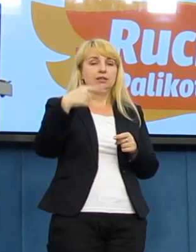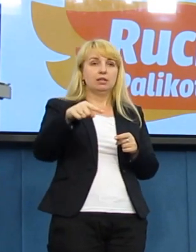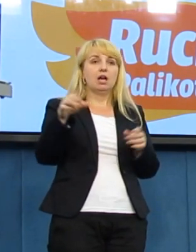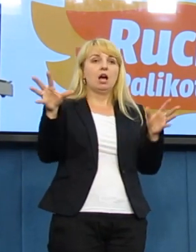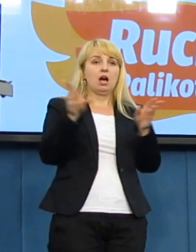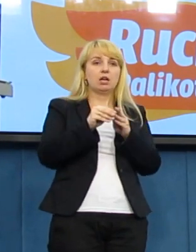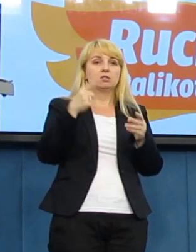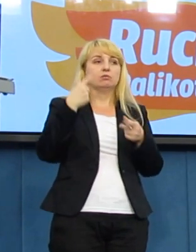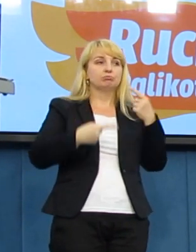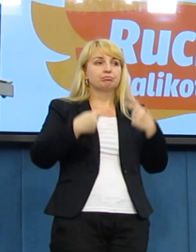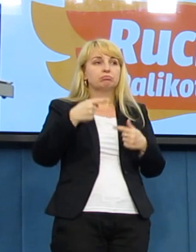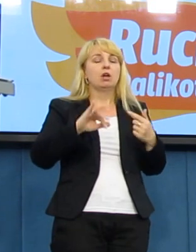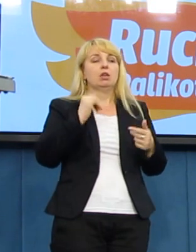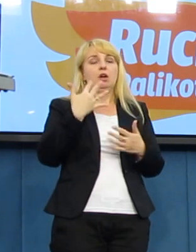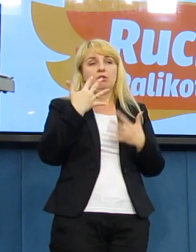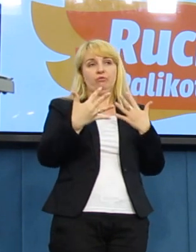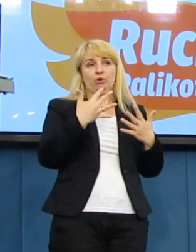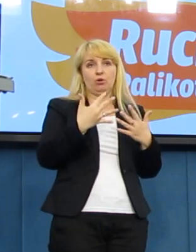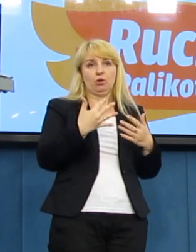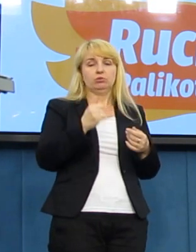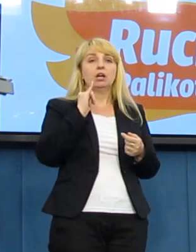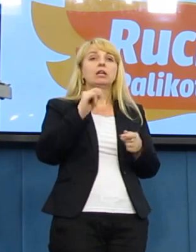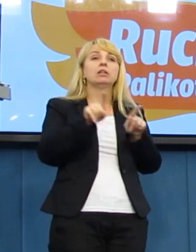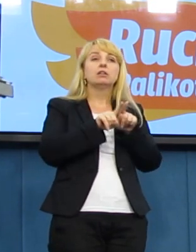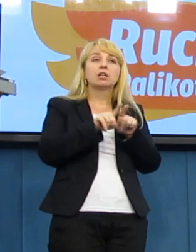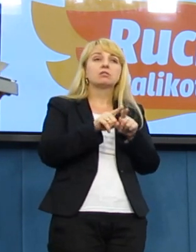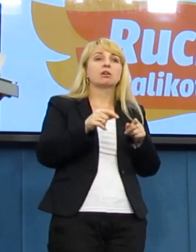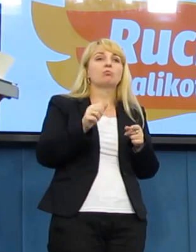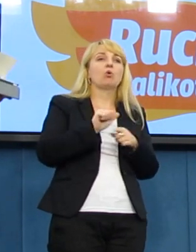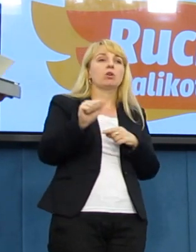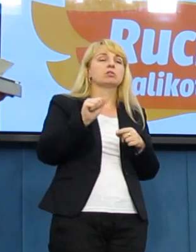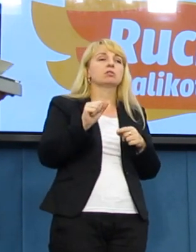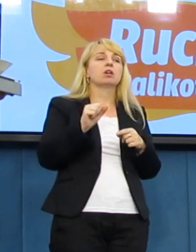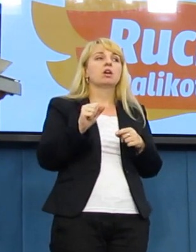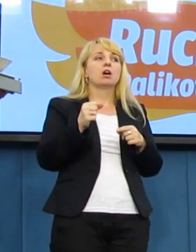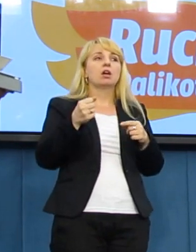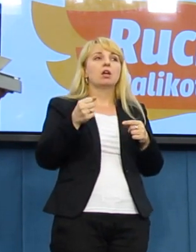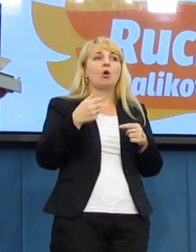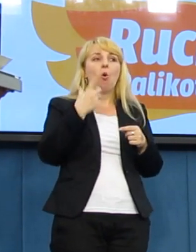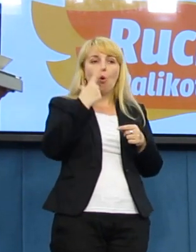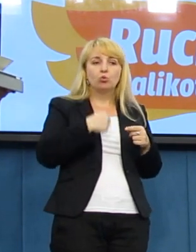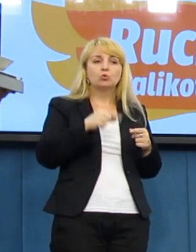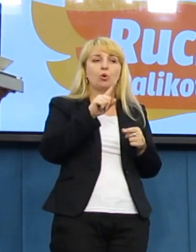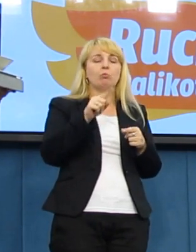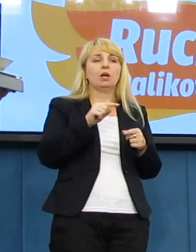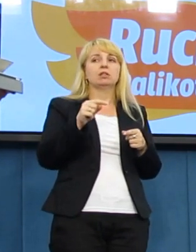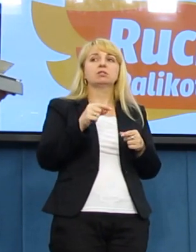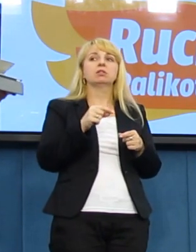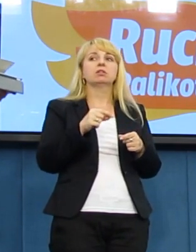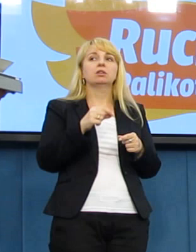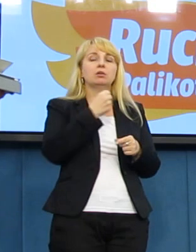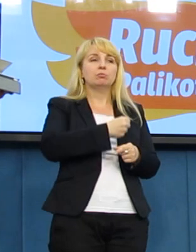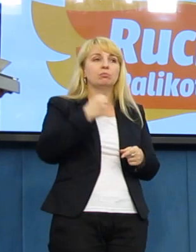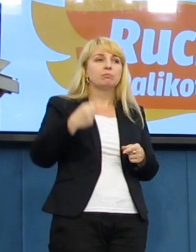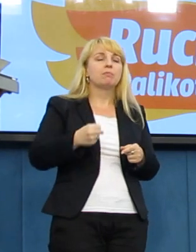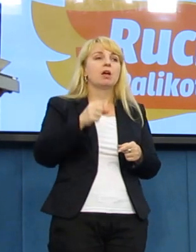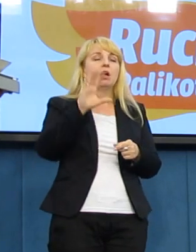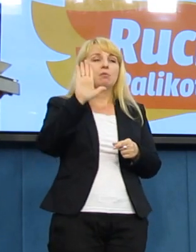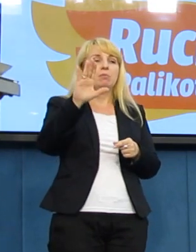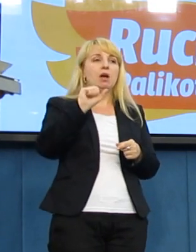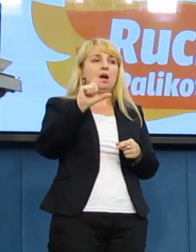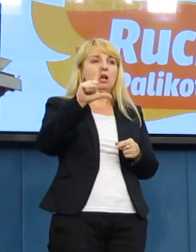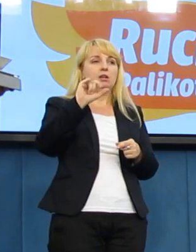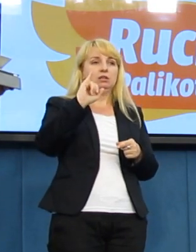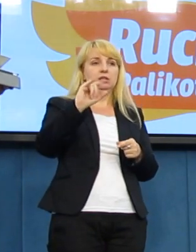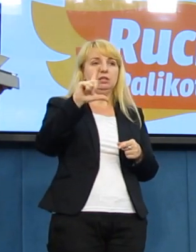Uczestniczą w nią też przedstawiciele Polskiej Sieci Polityki Narkotykowej oraz pan poseł Marek Balicki, pan profesor